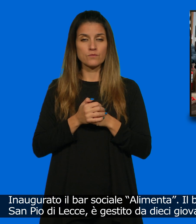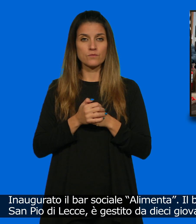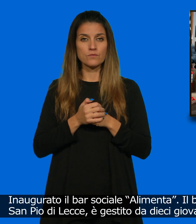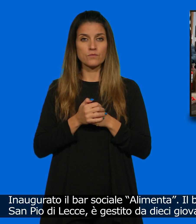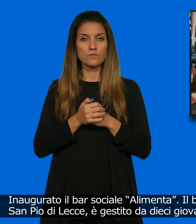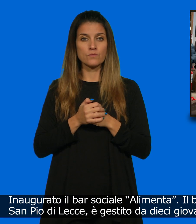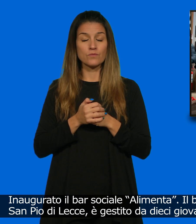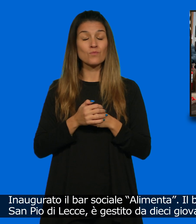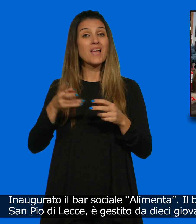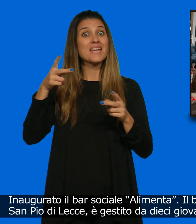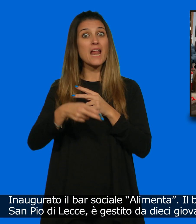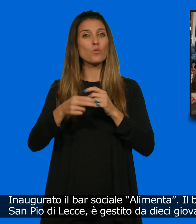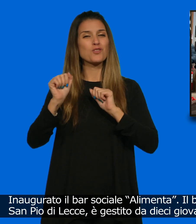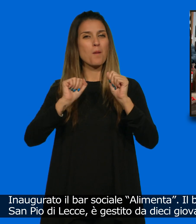inaugurato il bar sociale Alimenta